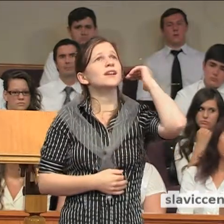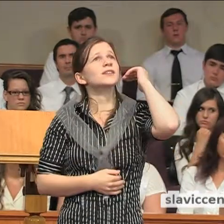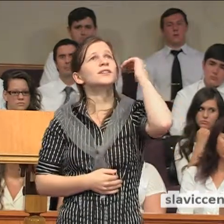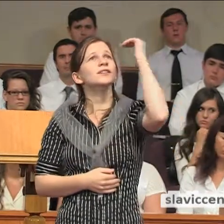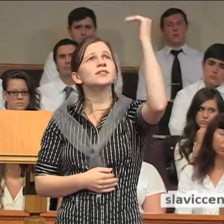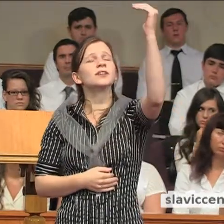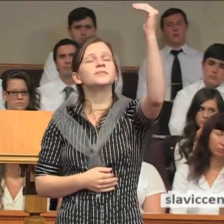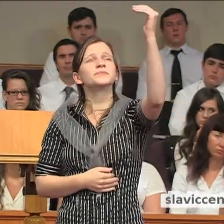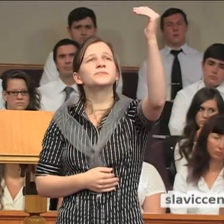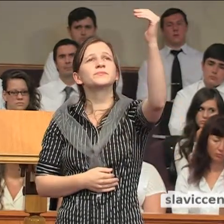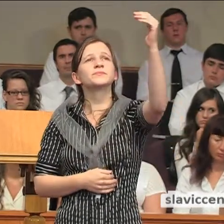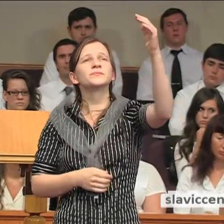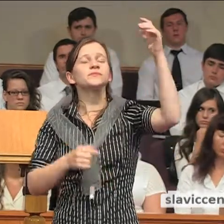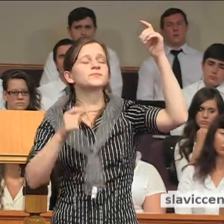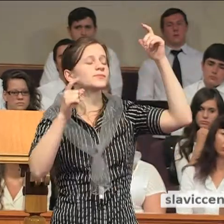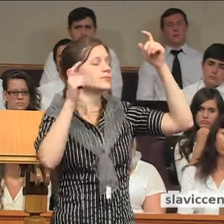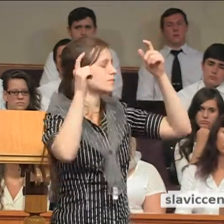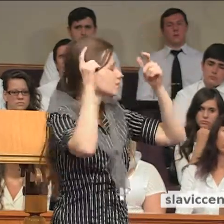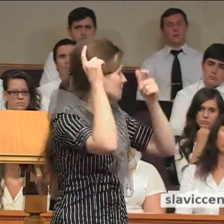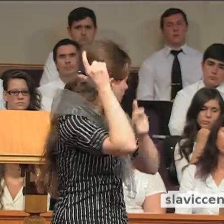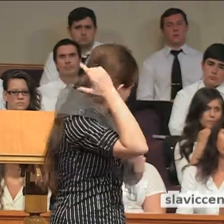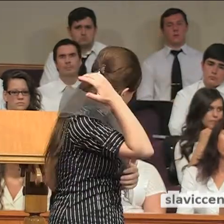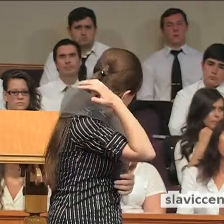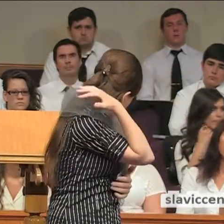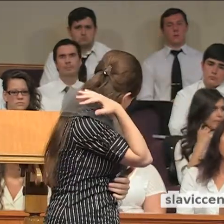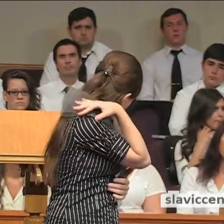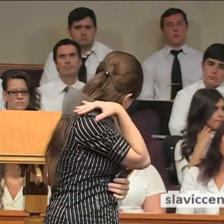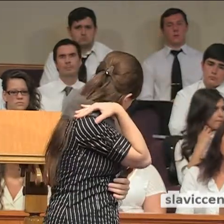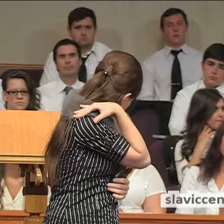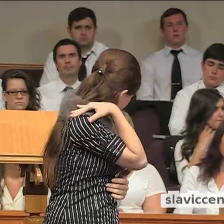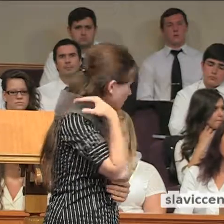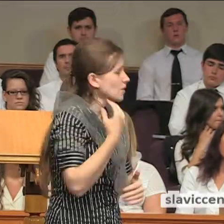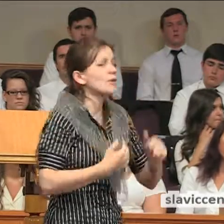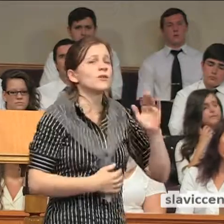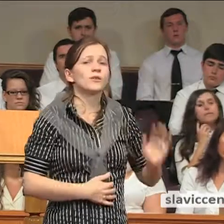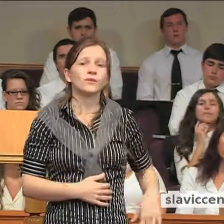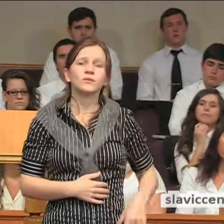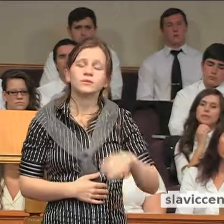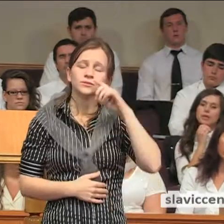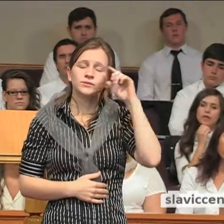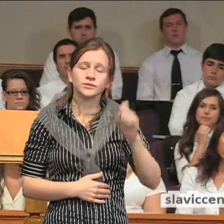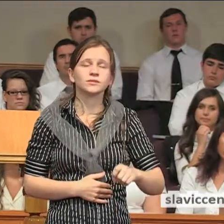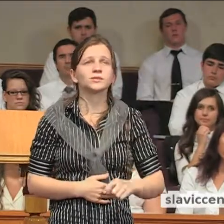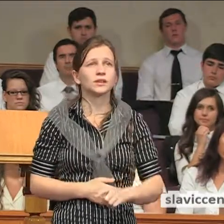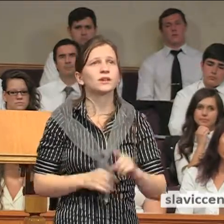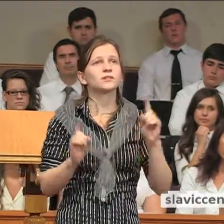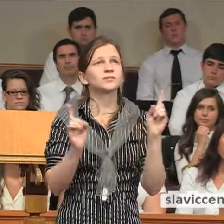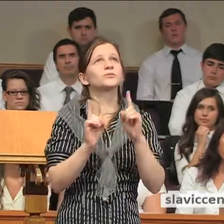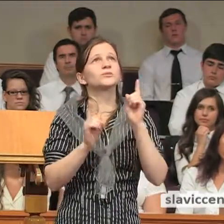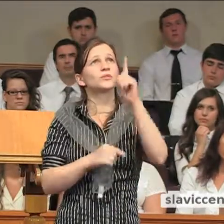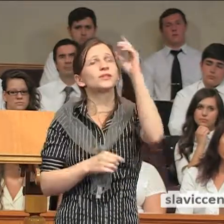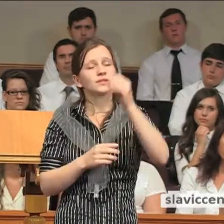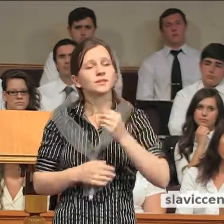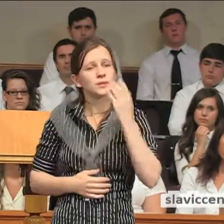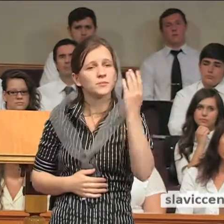ко мне спиною, Хоть и знал, что я в тебе